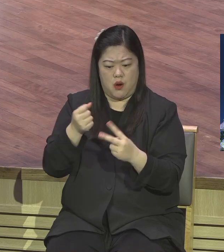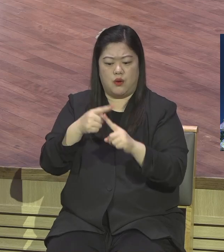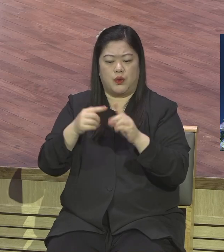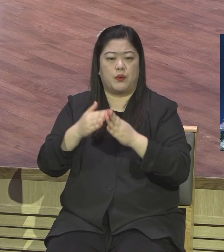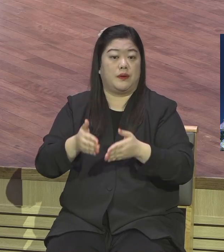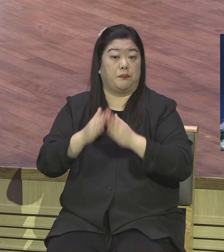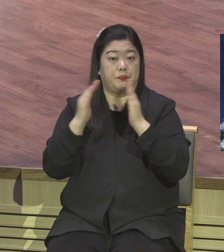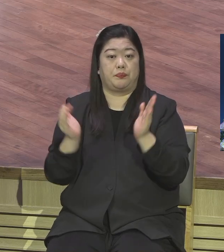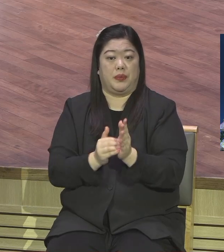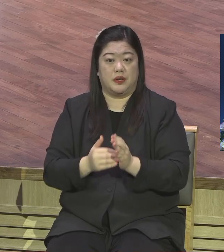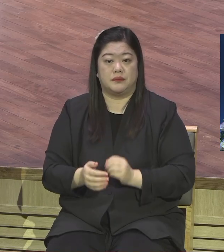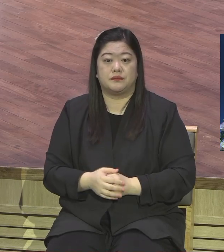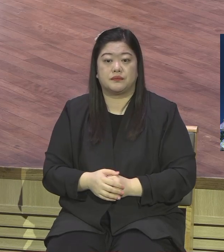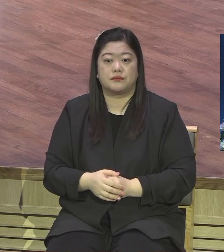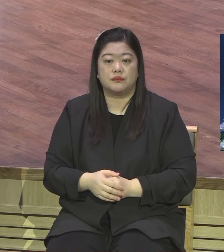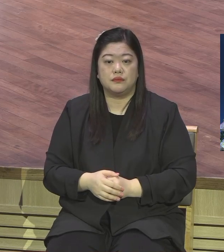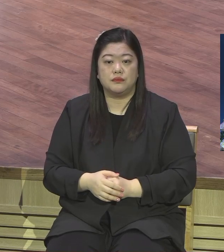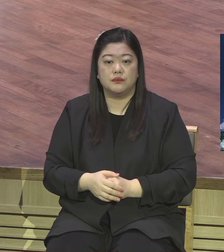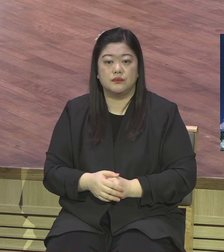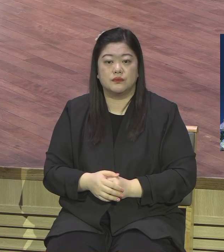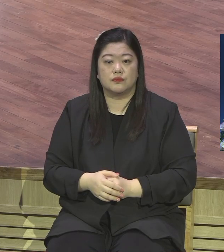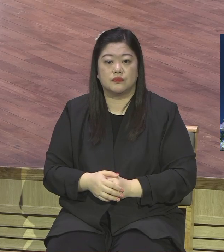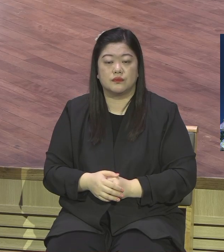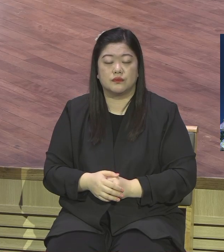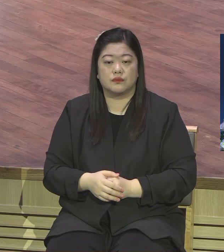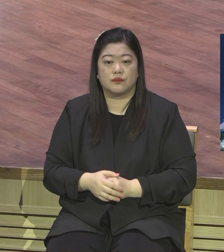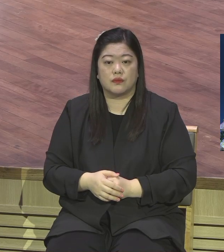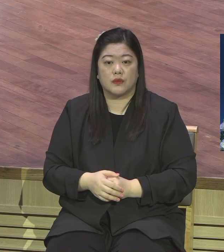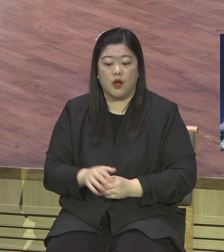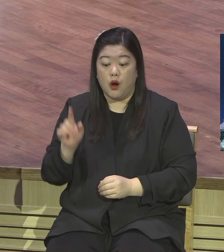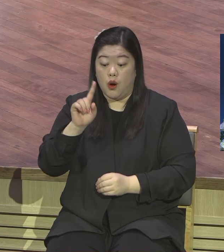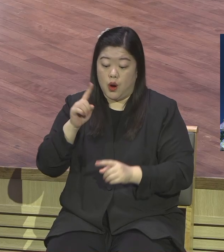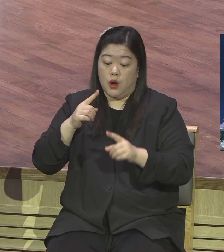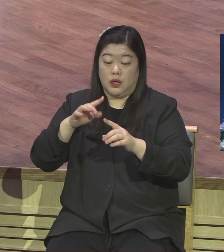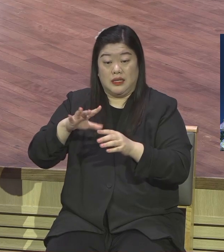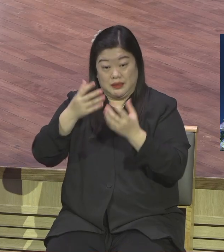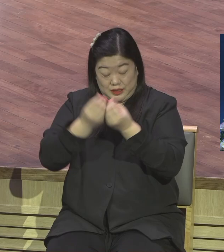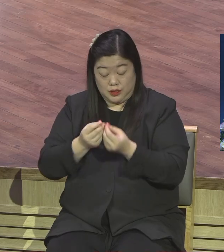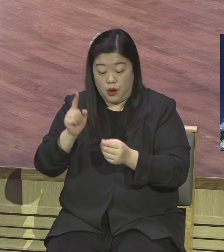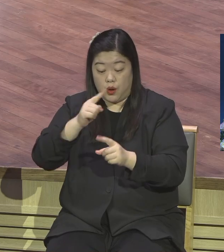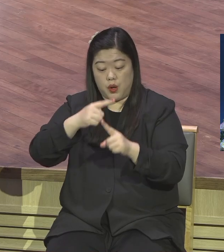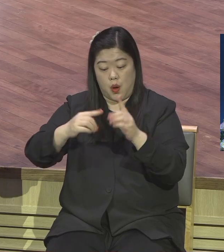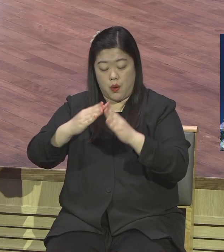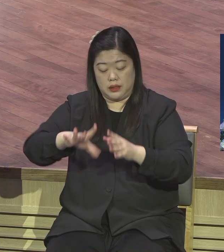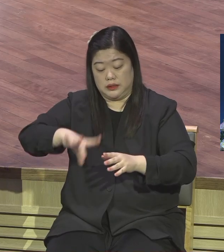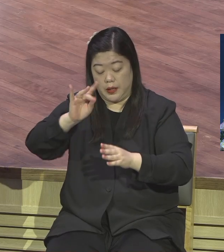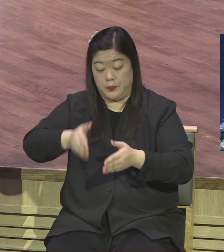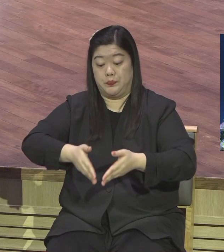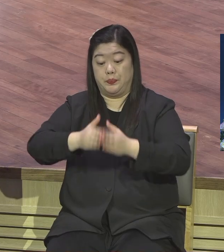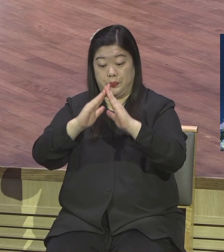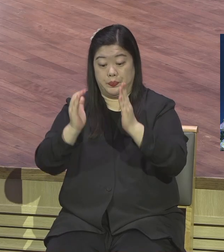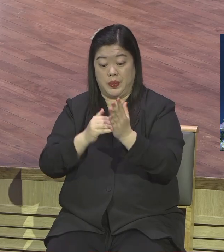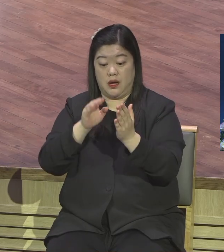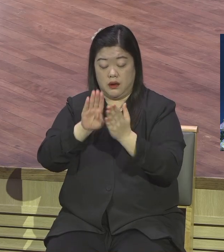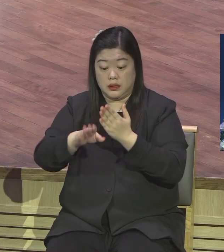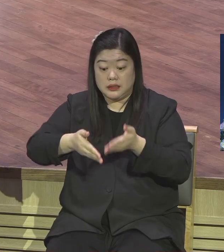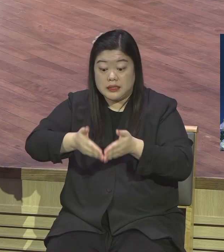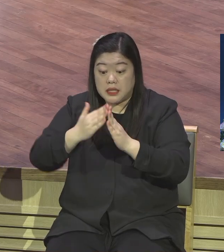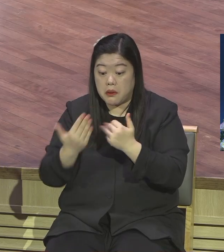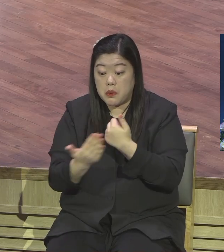하시기도 하고 또 개척 멤버가 있어서 같이 하기도 하지만 저 같은 경우 왜 해야